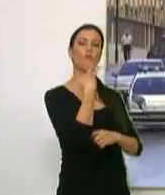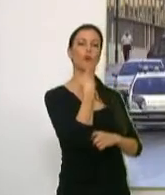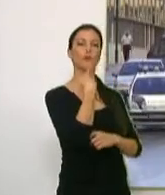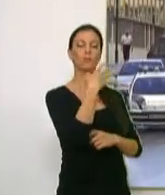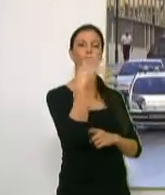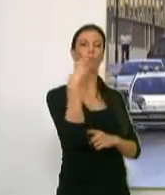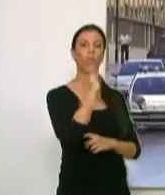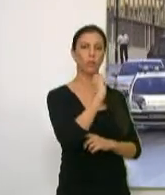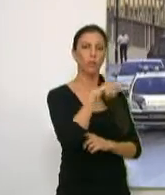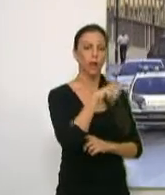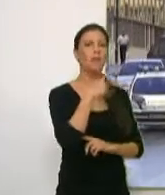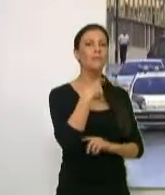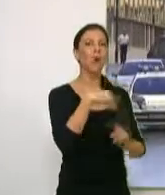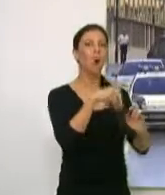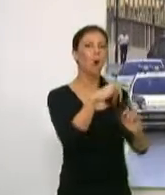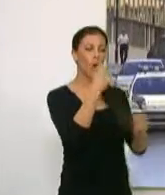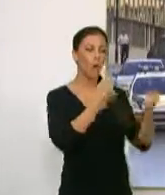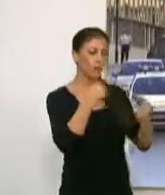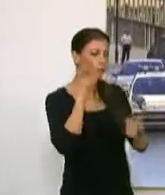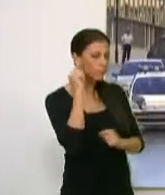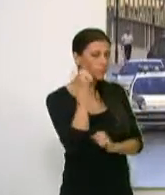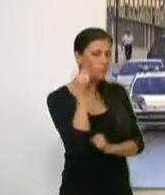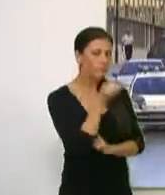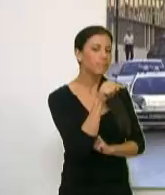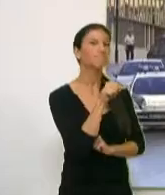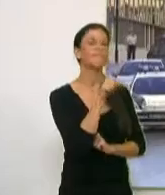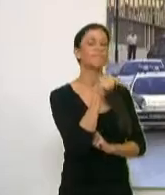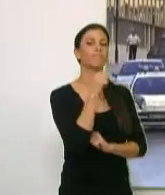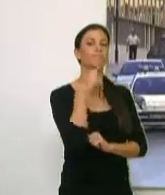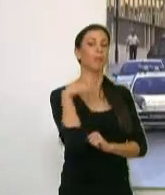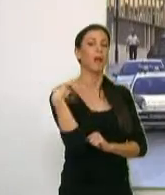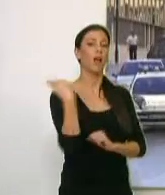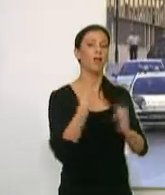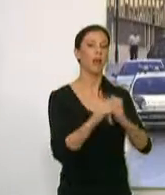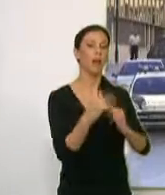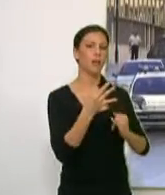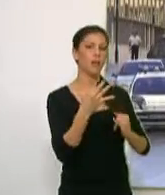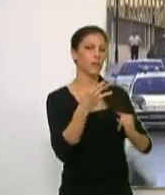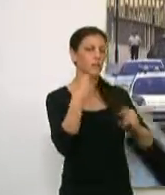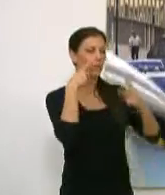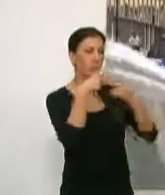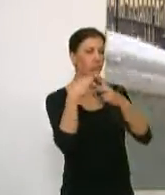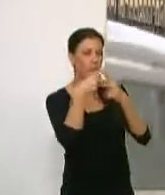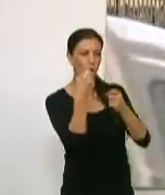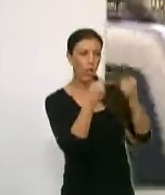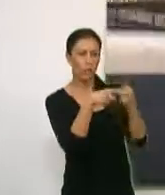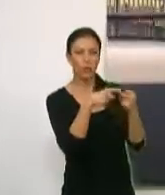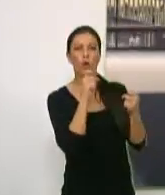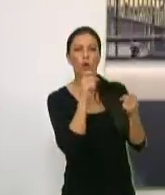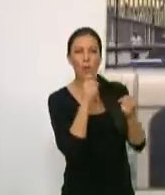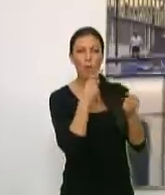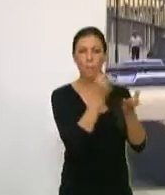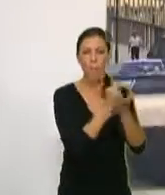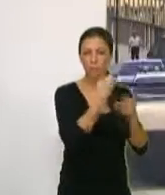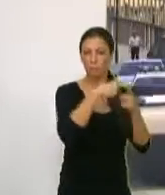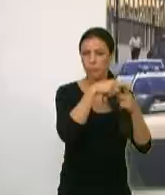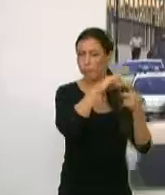un cigarrillo de marihuana junto a un turismo por lo que fue interceptado por los agentes. Se llevó a cabo un registro del vehículo